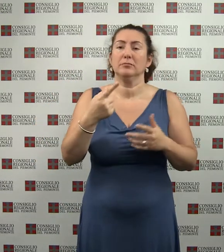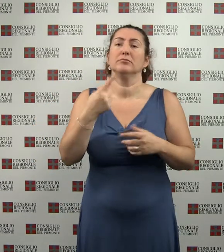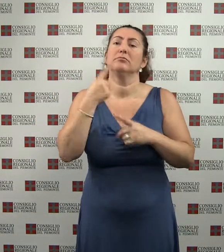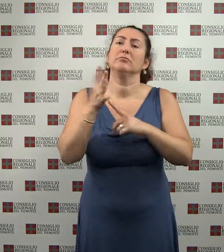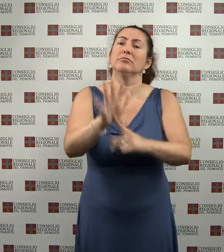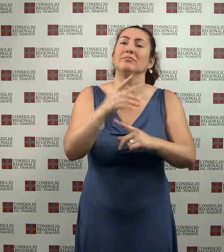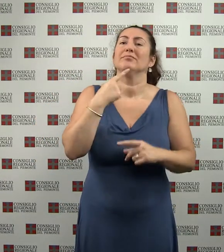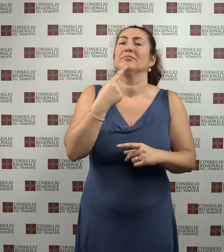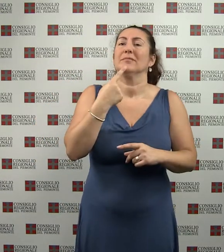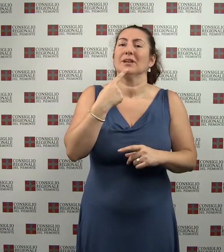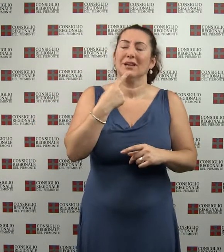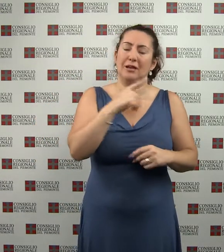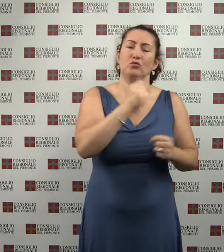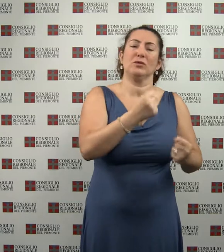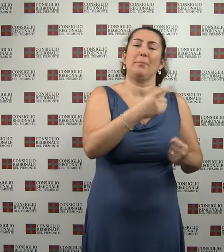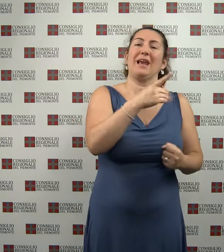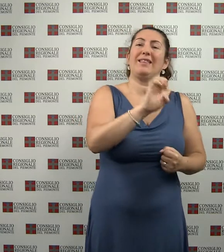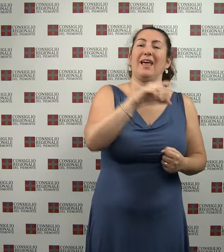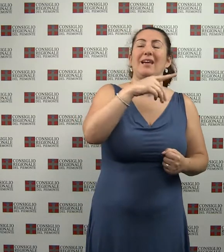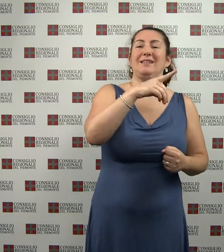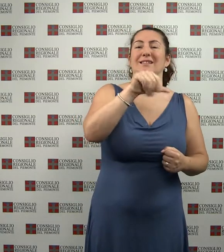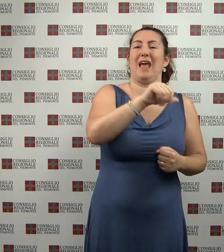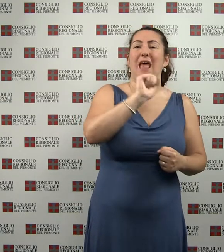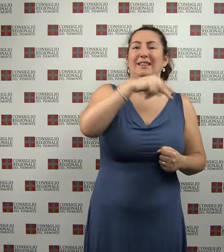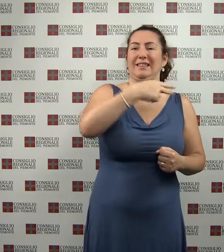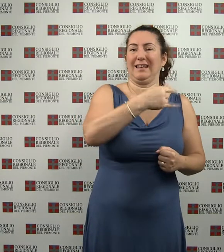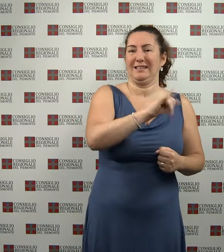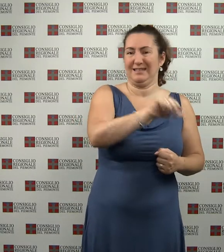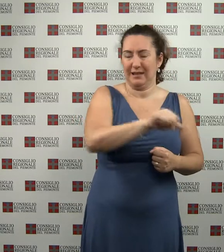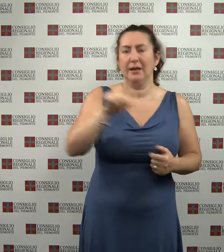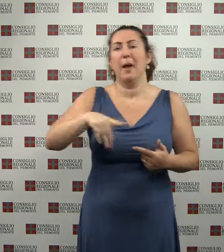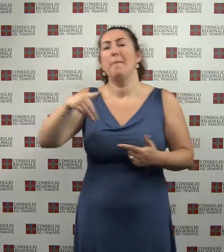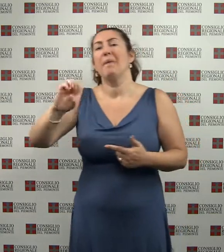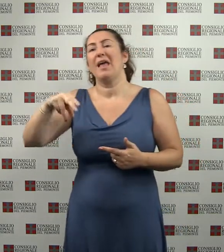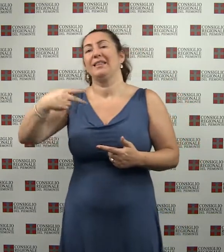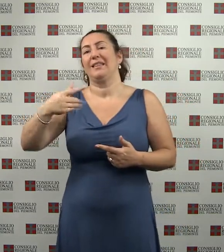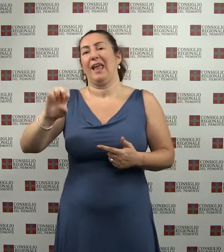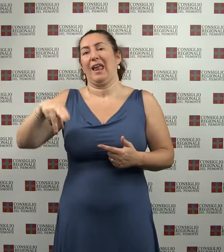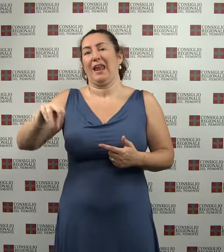Produttive e Innovazione, e Gianna Pentenero, Formazione Professionale e Istruzione.